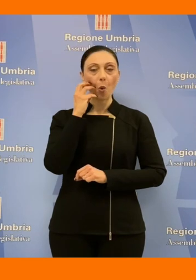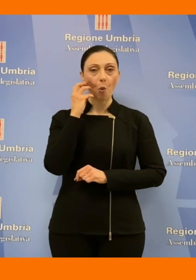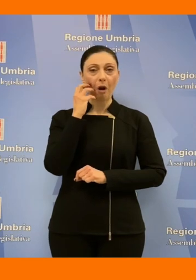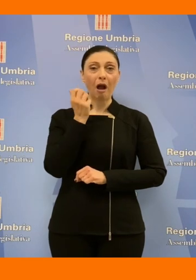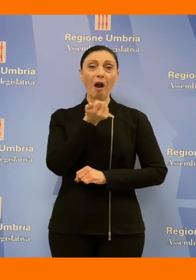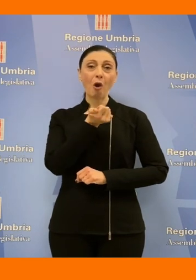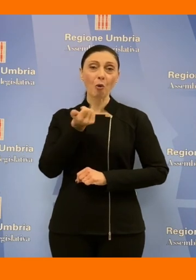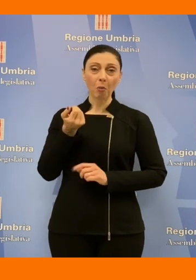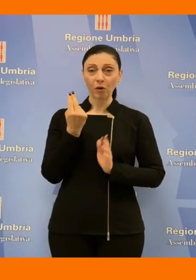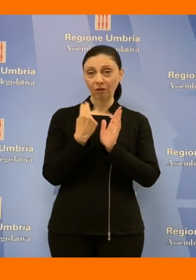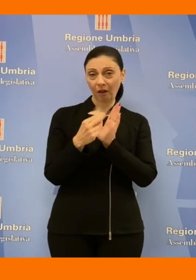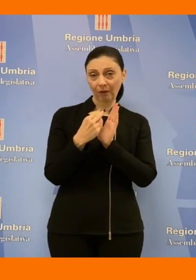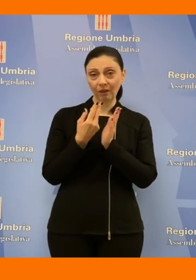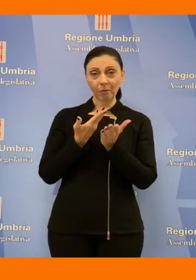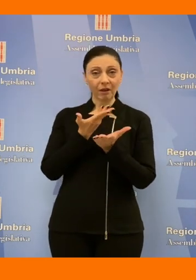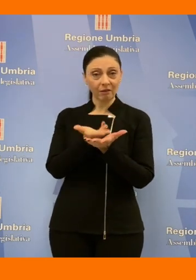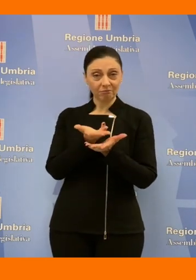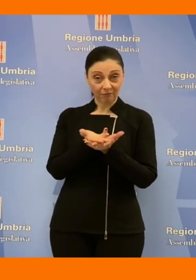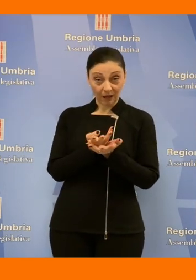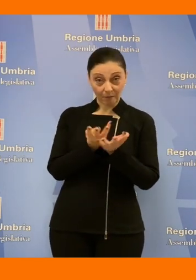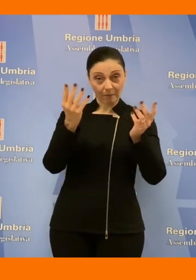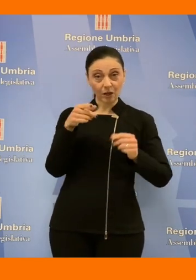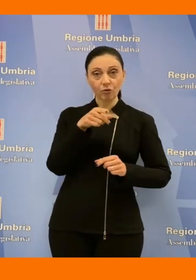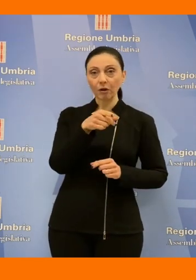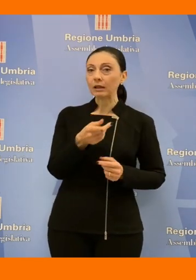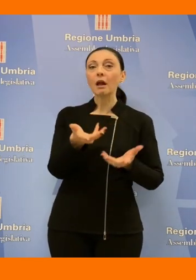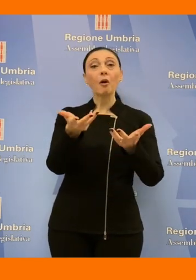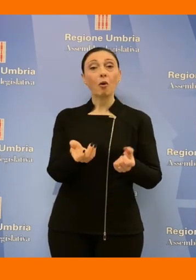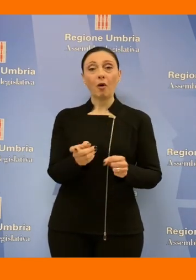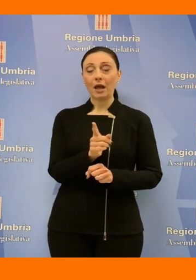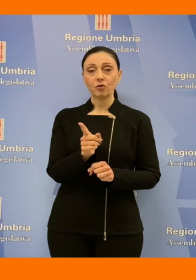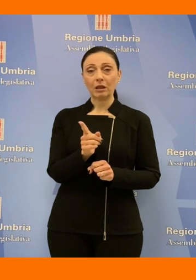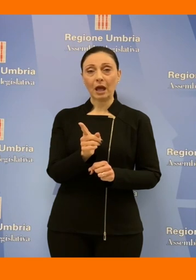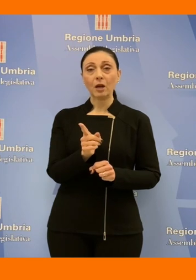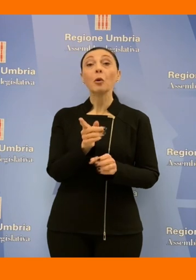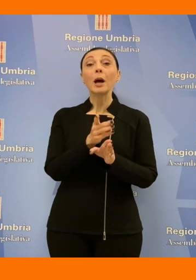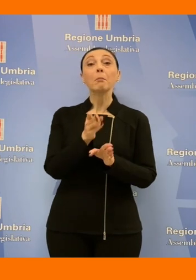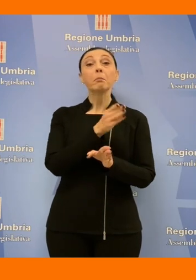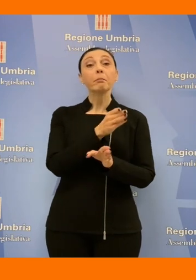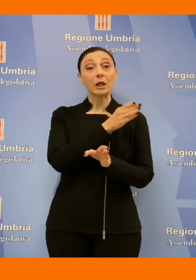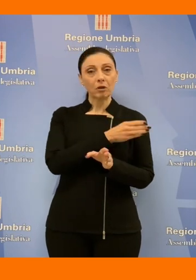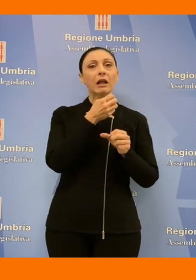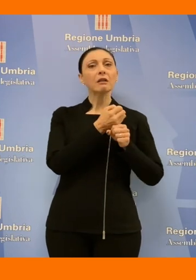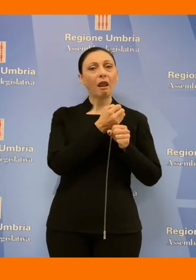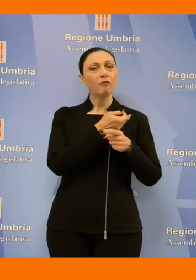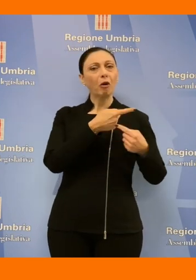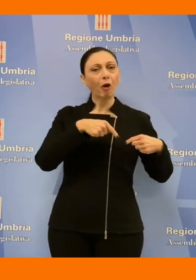numerosi emendamenti al documento della maggioranza. Nessuno è stato accolto anche se in precedenza durante i lavori di commissione erano